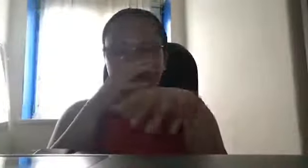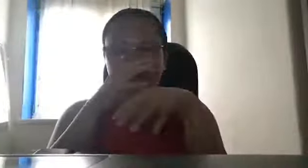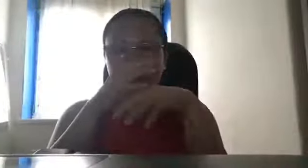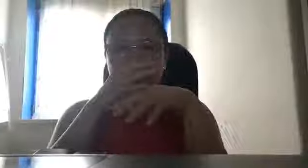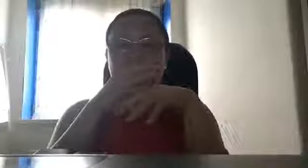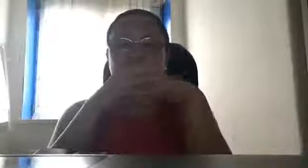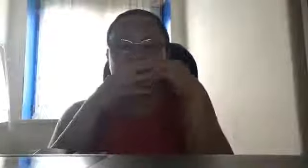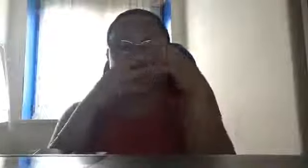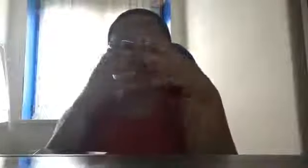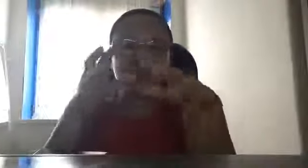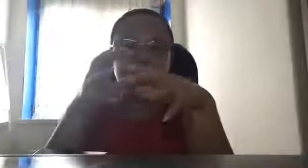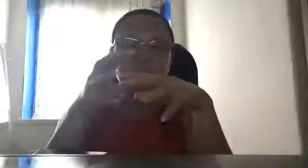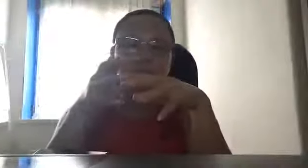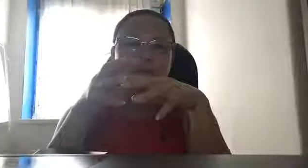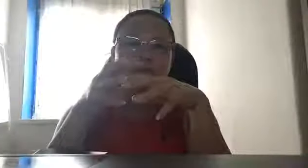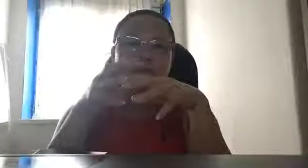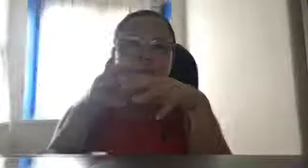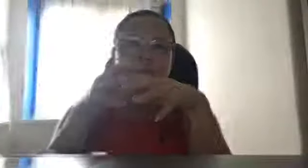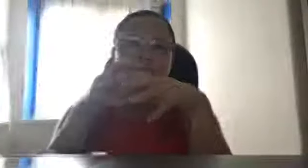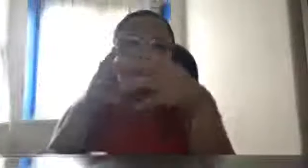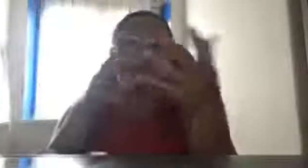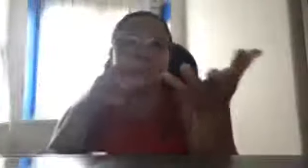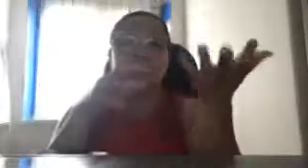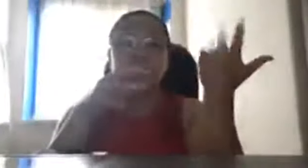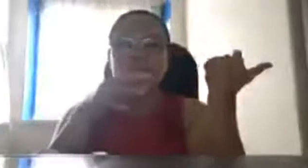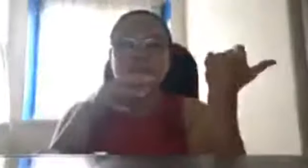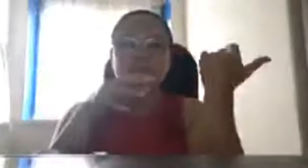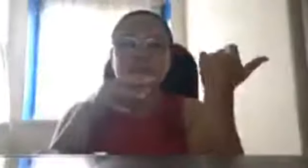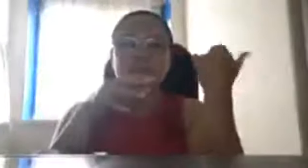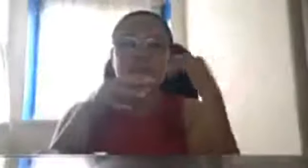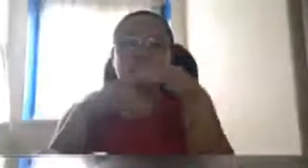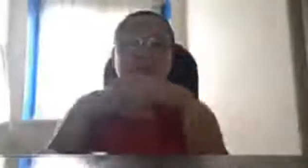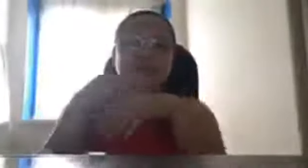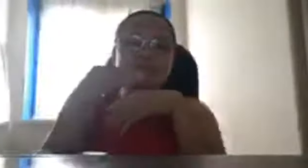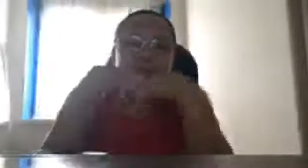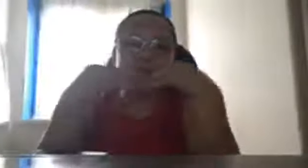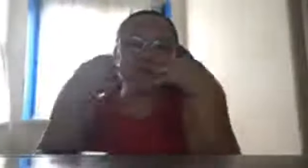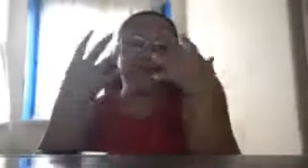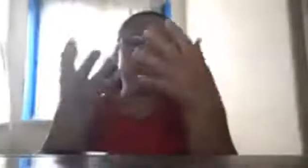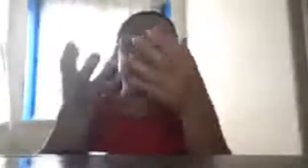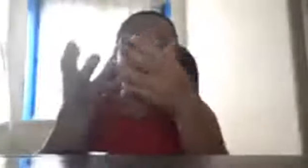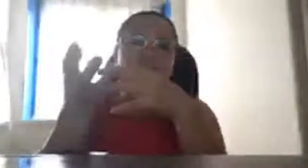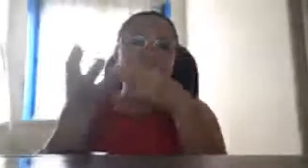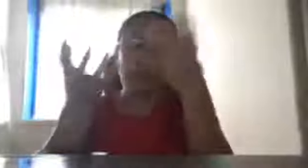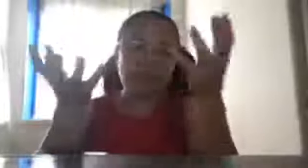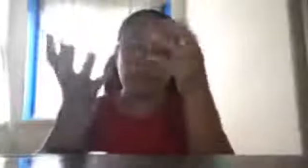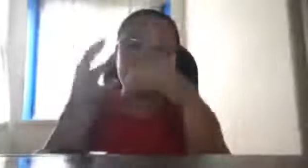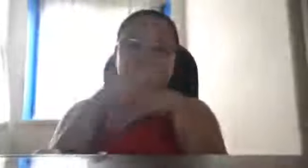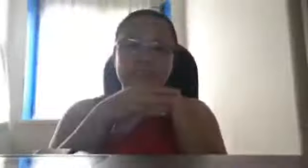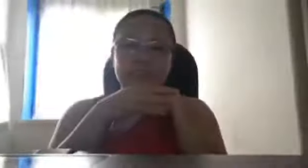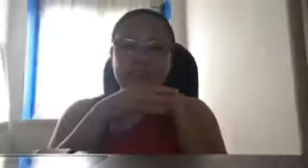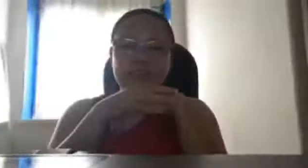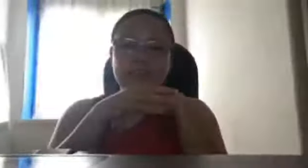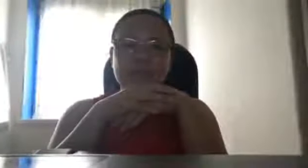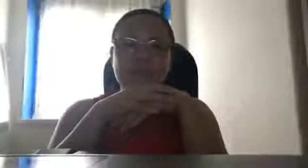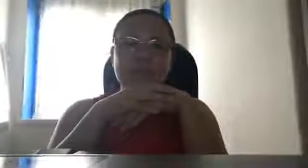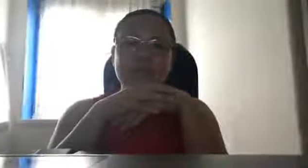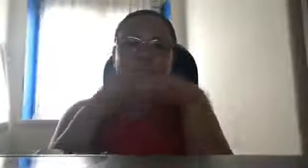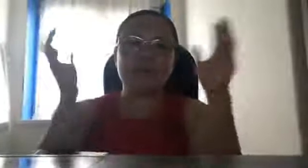magandang future, at least, mawala man sila sa mundong ito, kaya mo nang buhayin ang sarili mo, di ba?